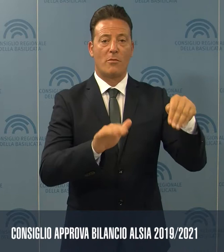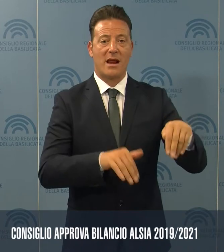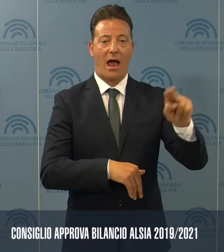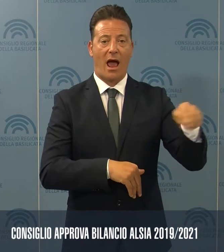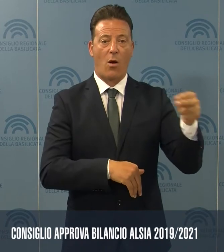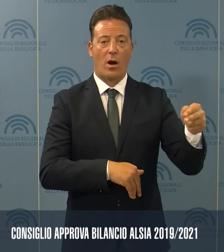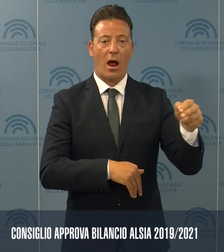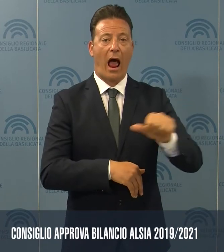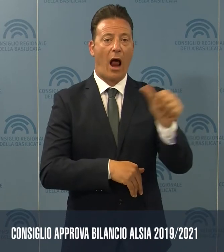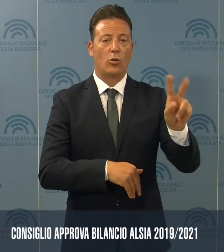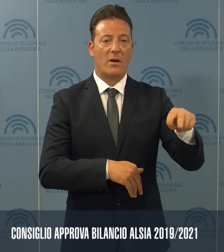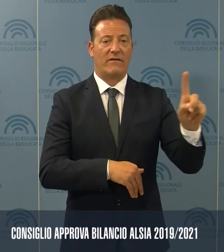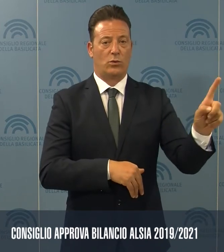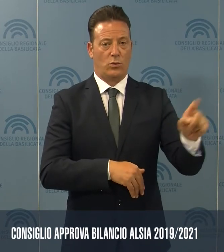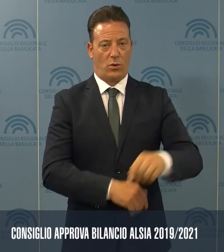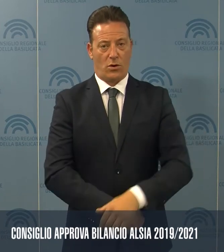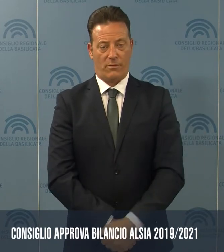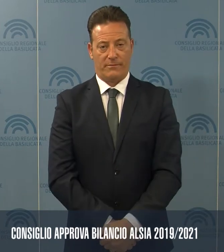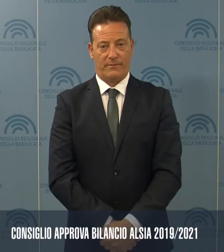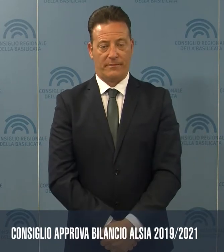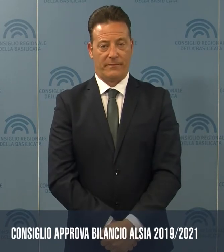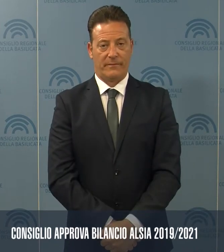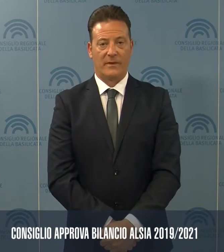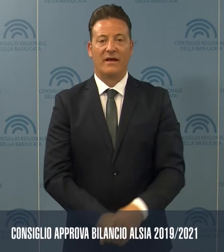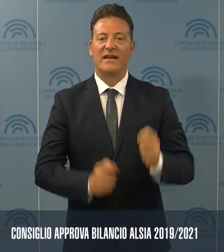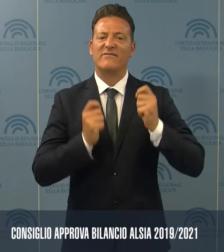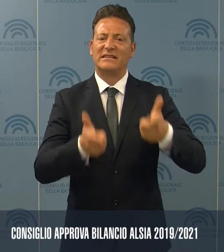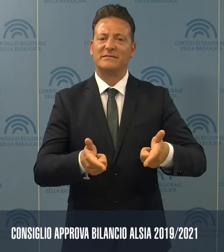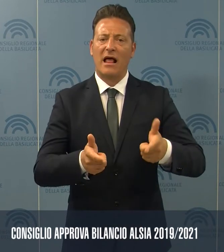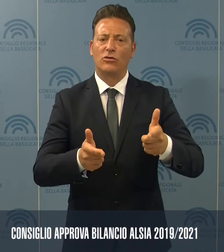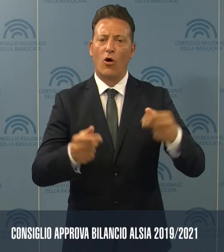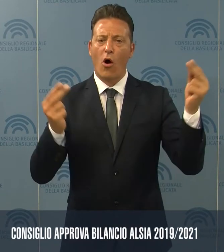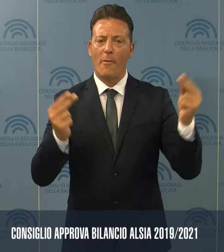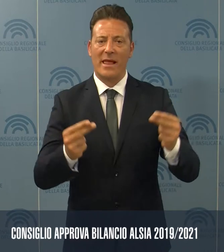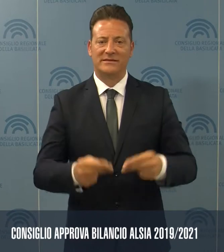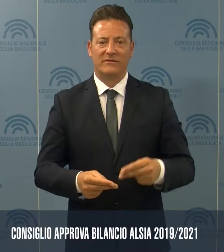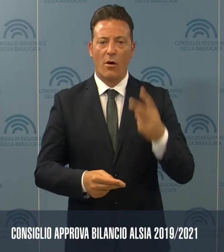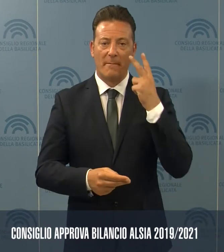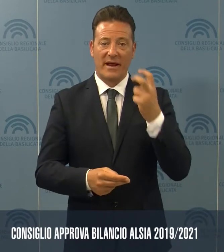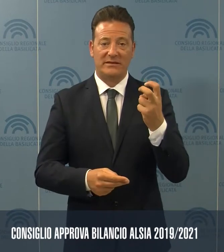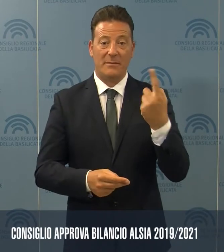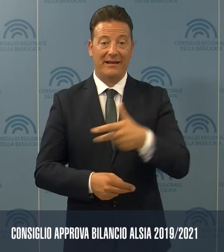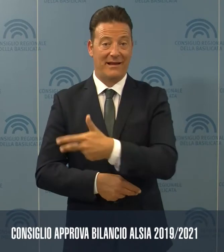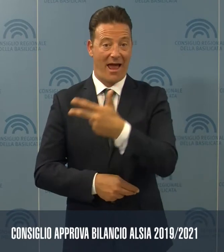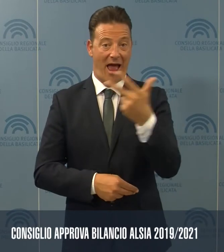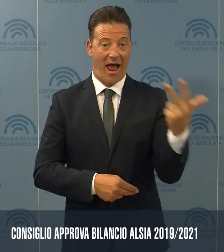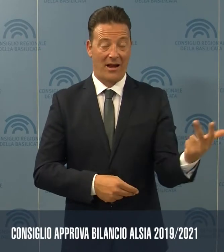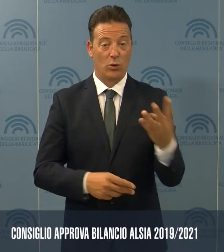nel 2021. L'investimento complessivo previsto per il triennio 2019